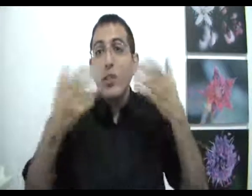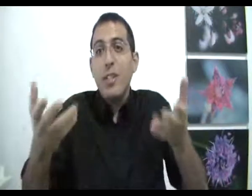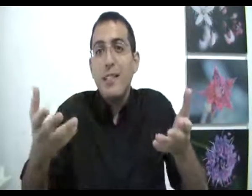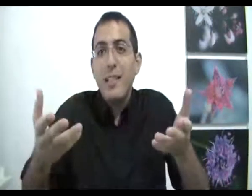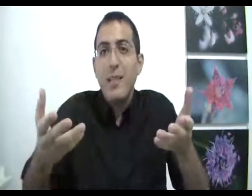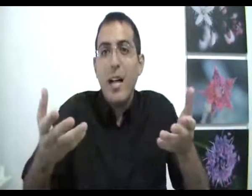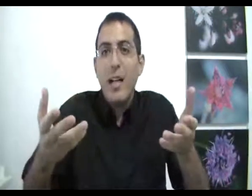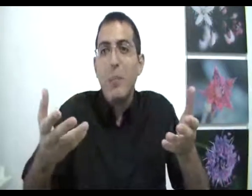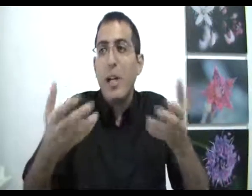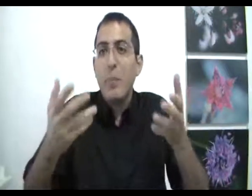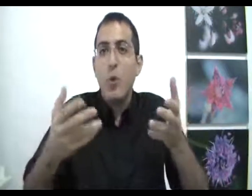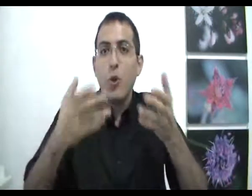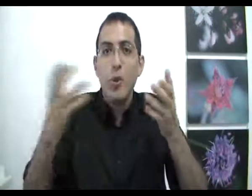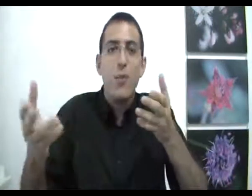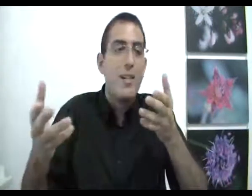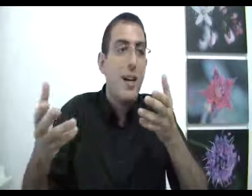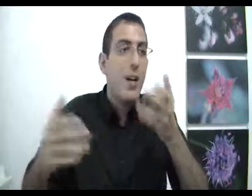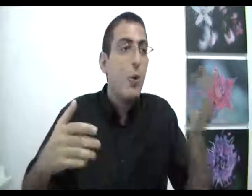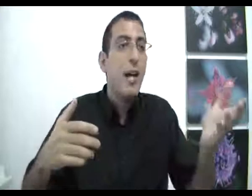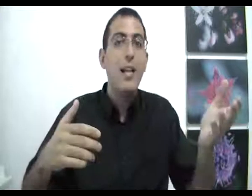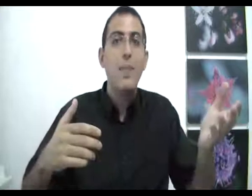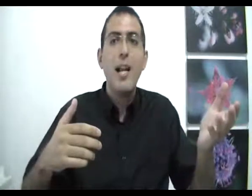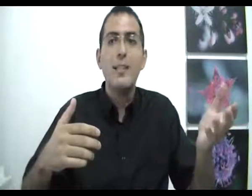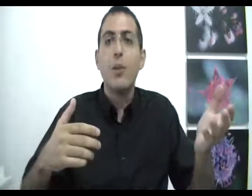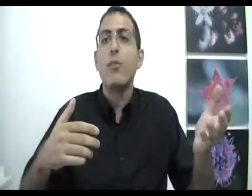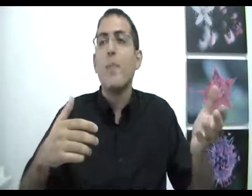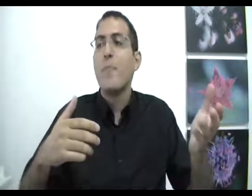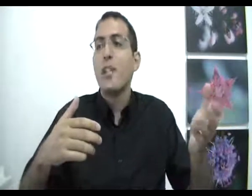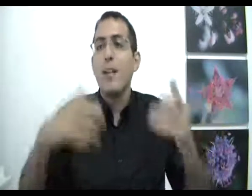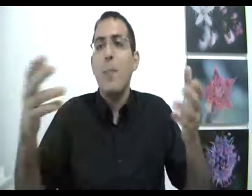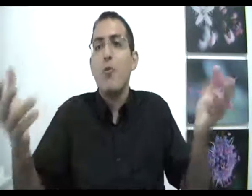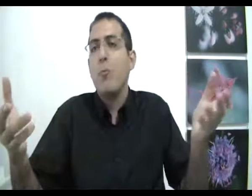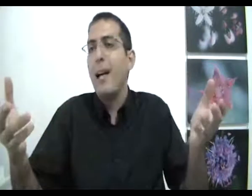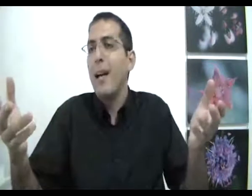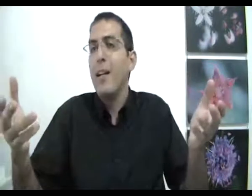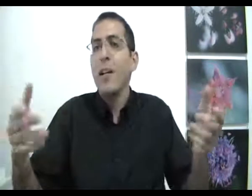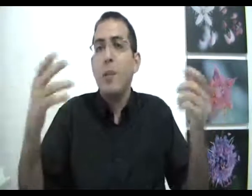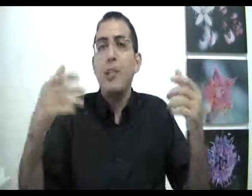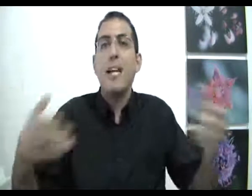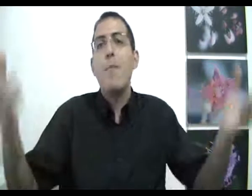זה שעשה את הדבר ראה בדיוק כמו שהוא עשה הוא יכל גם לא לעשות זה אומר שהוא בחר זאת אומרת שגם אם